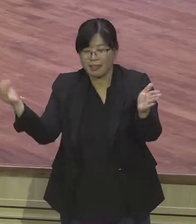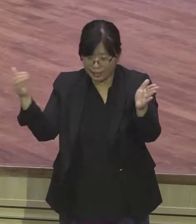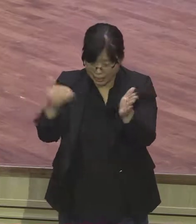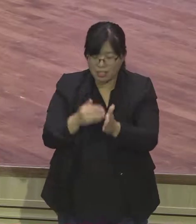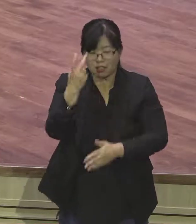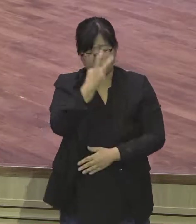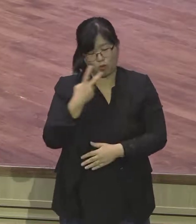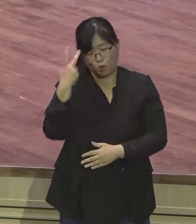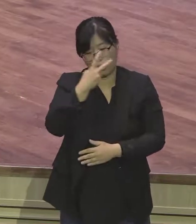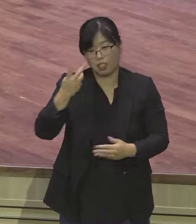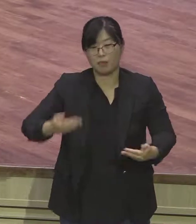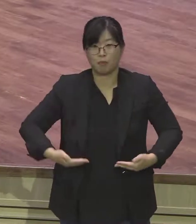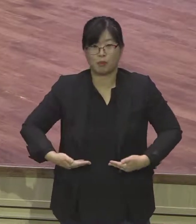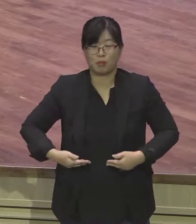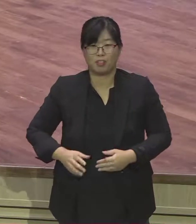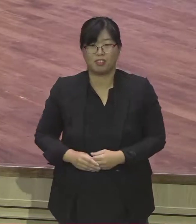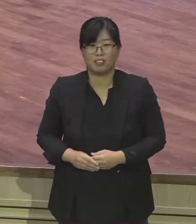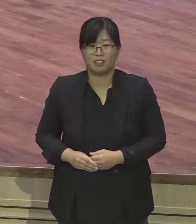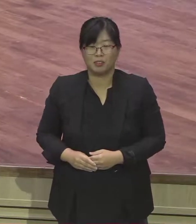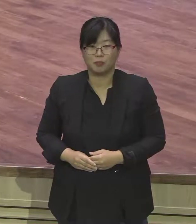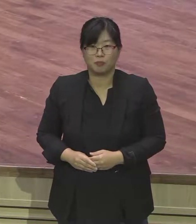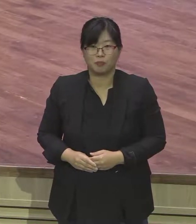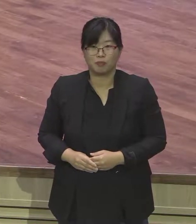사람이 또 전도를 했는데 또 한 사람 데려왔다.